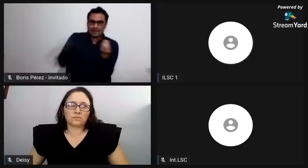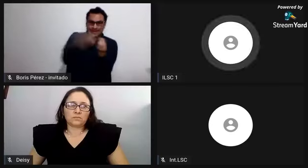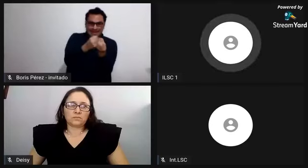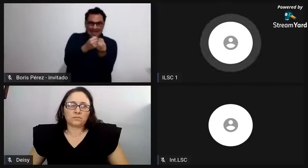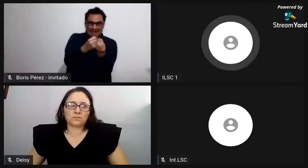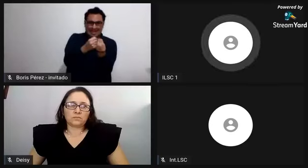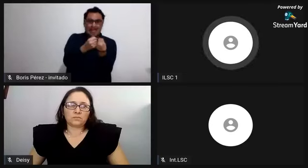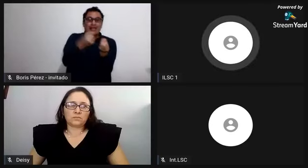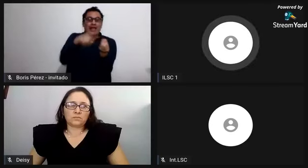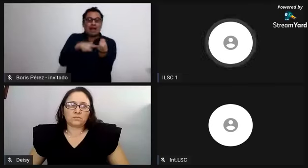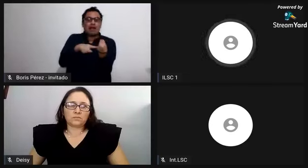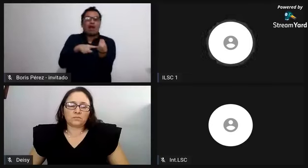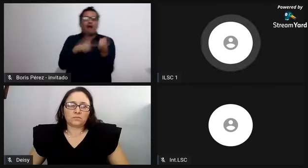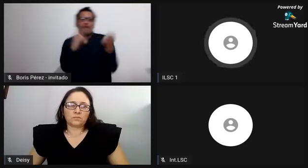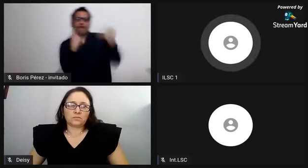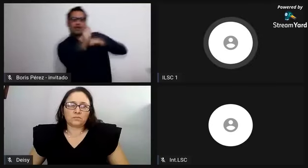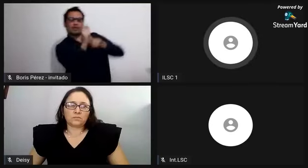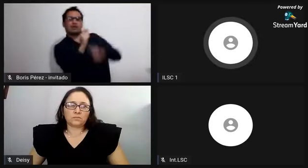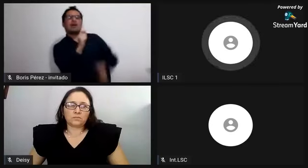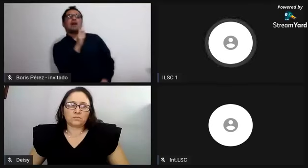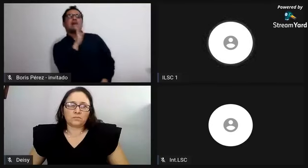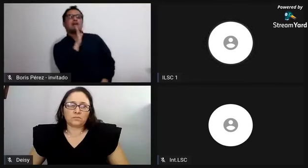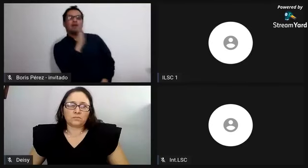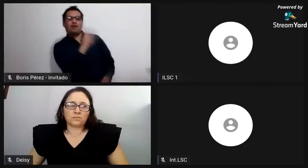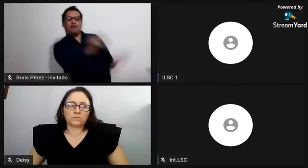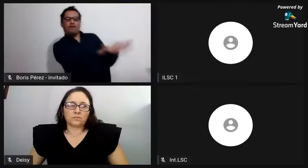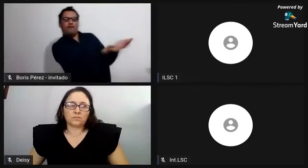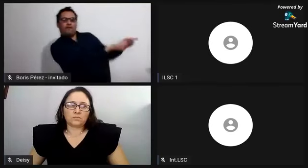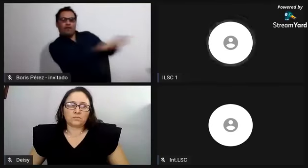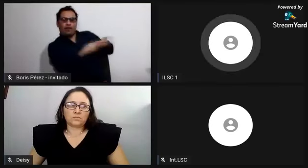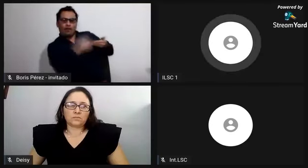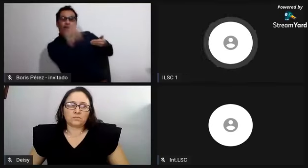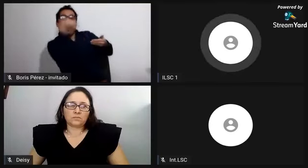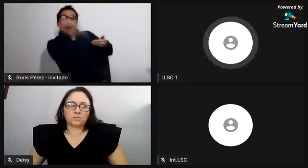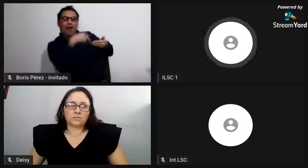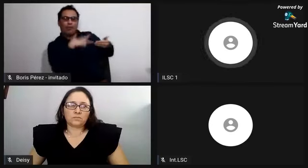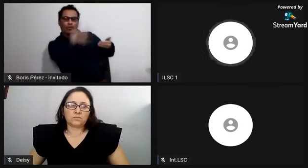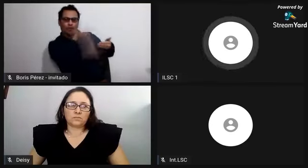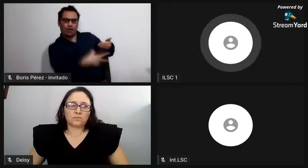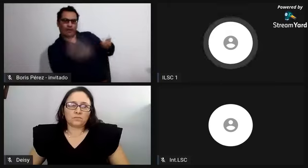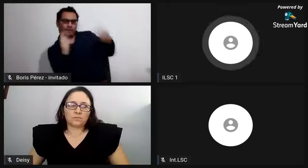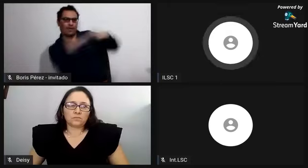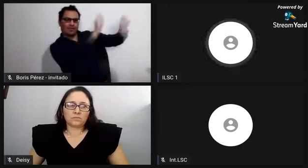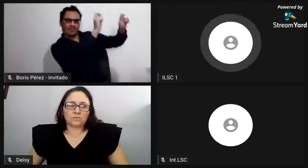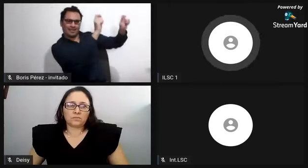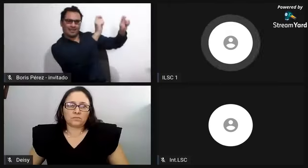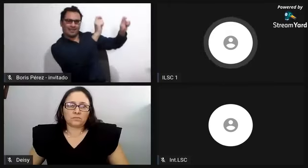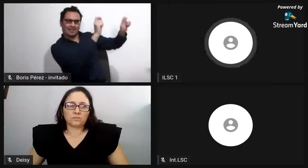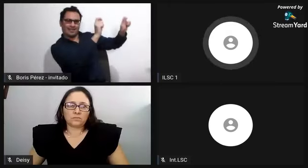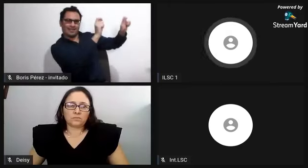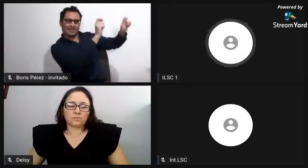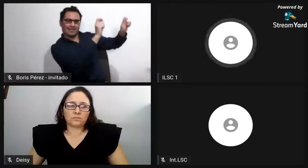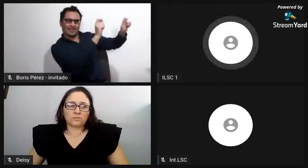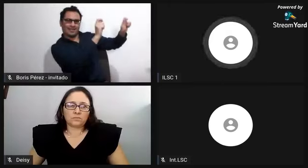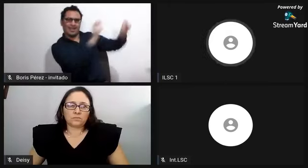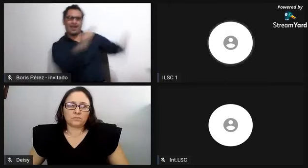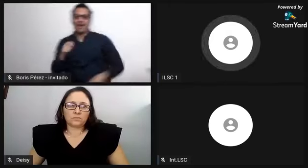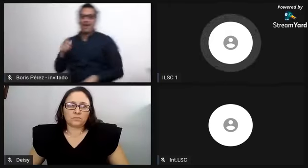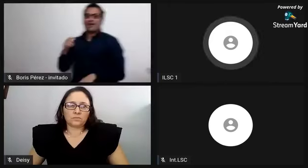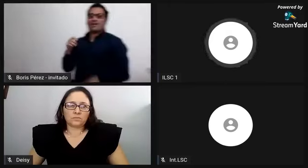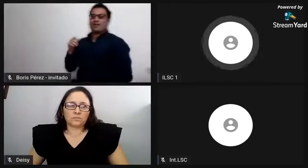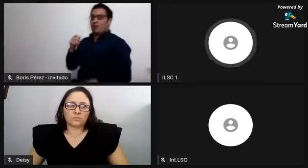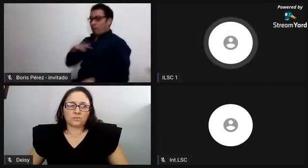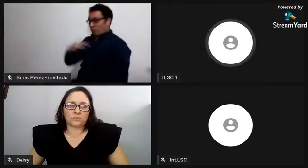Y entonces, durante esos enfrentamientos, ellos empiezan a sumarse o empiezan a adherirse